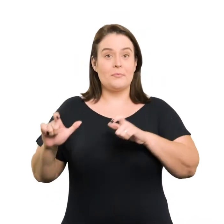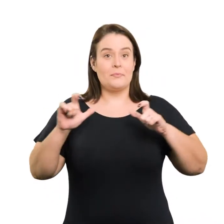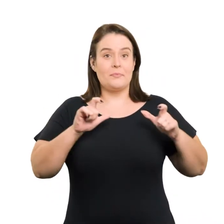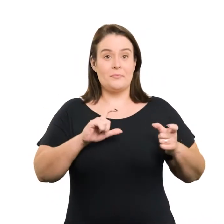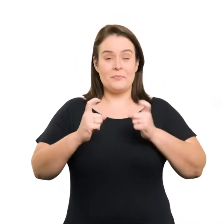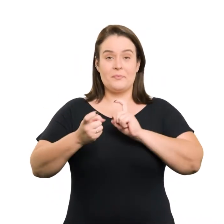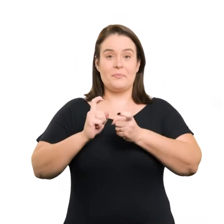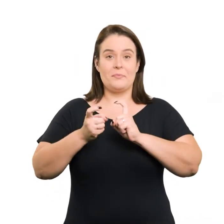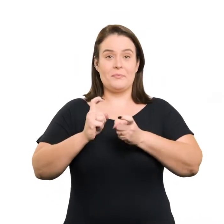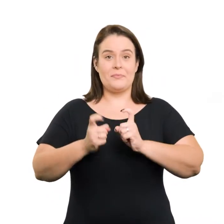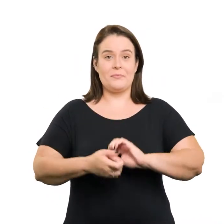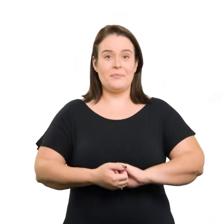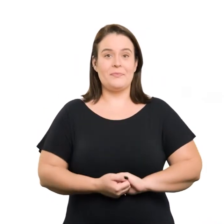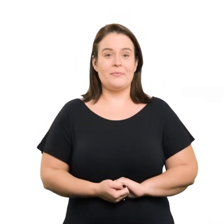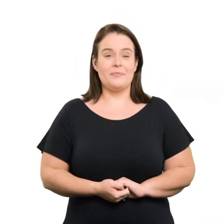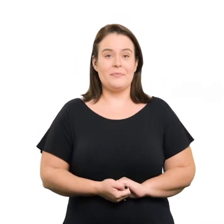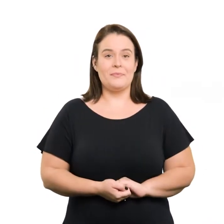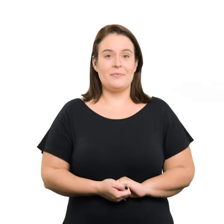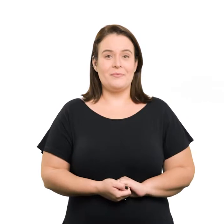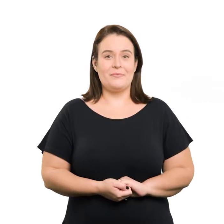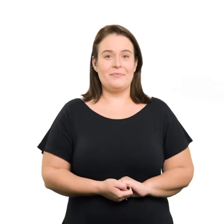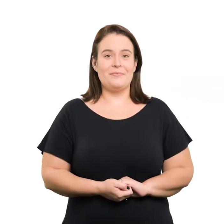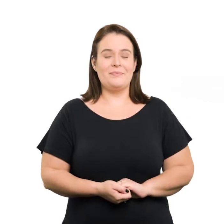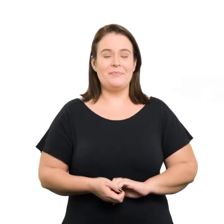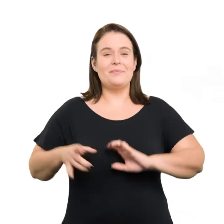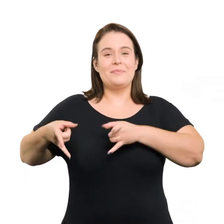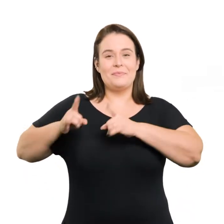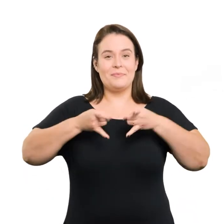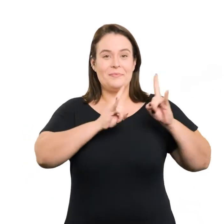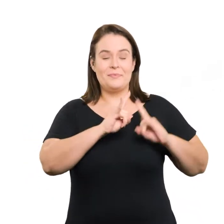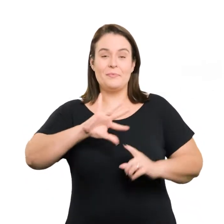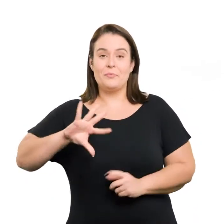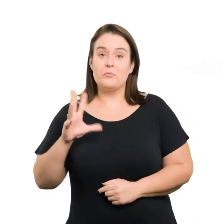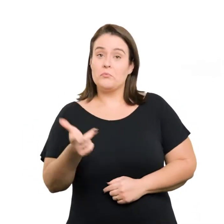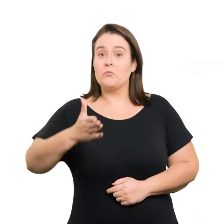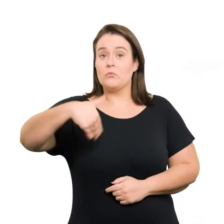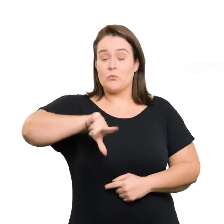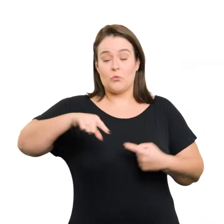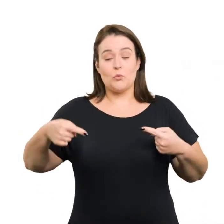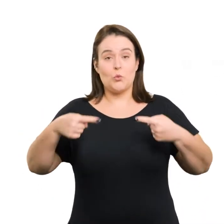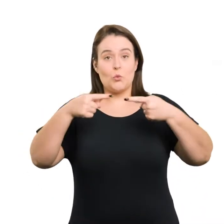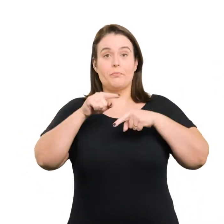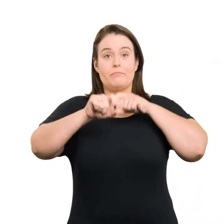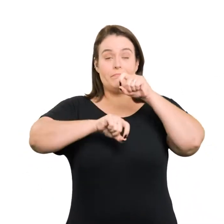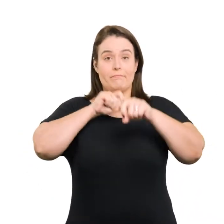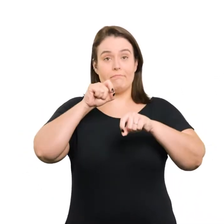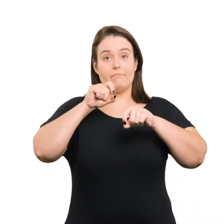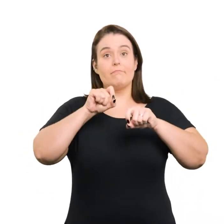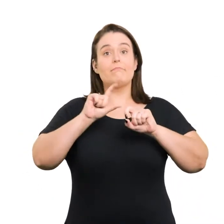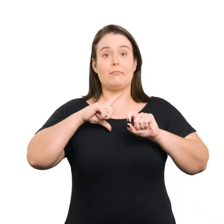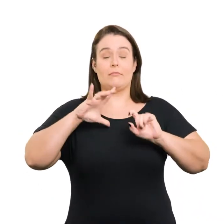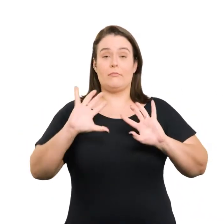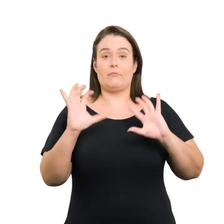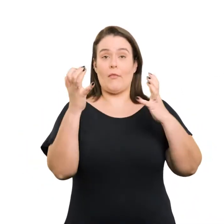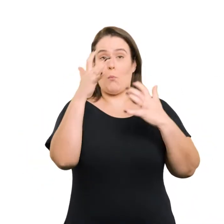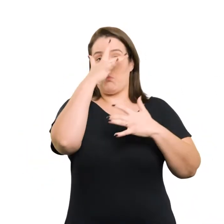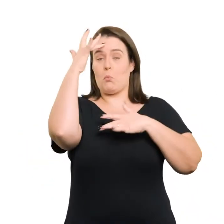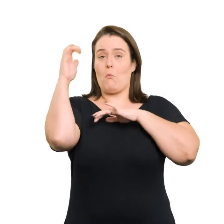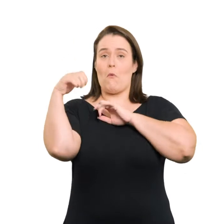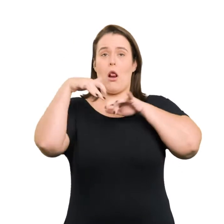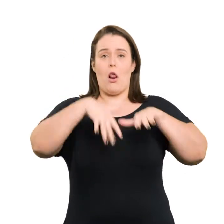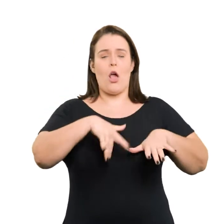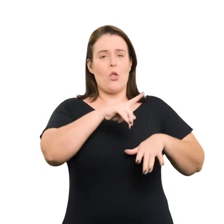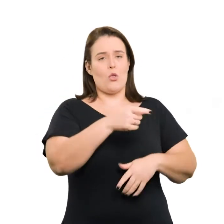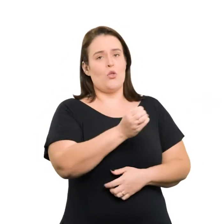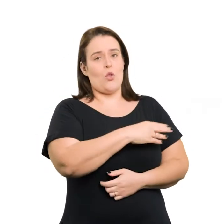Locais de reunião Todas as edificações destinadas a eventos geradores de público, sejam